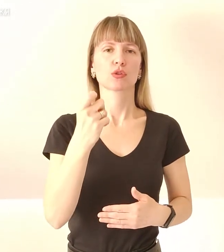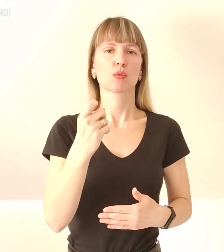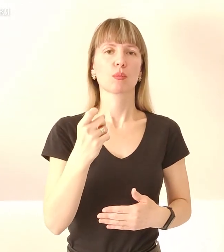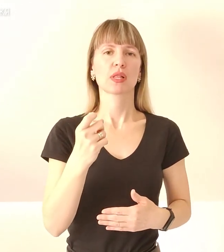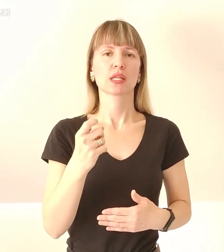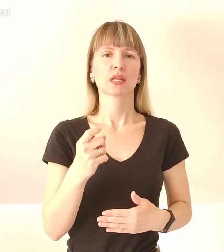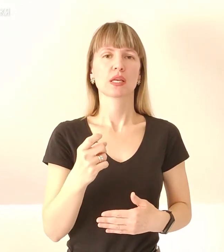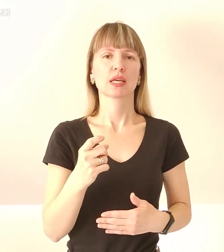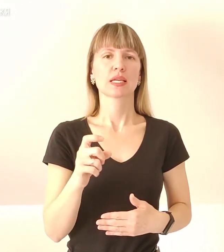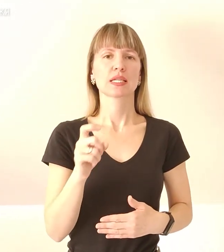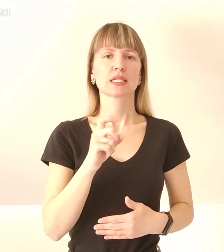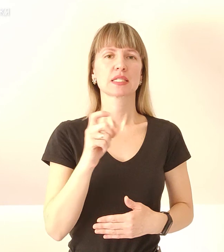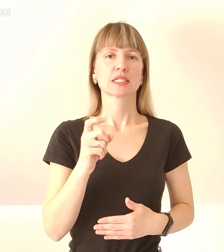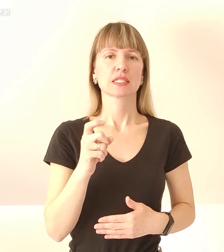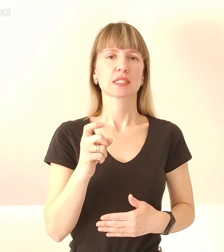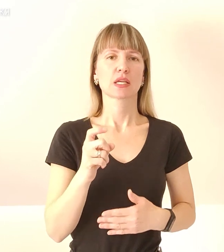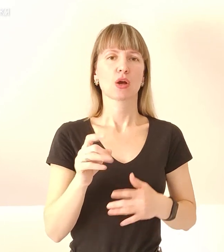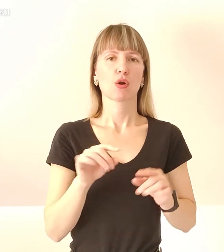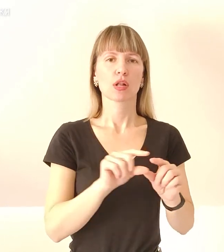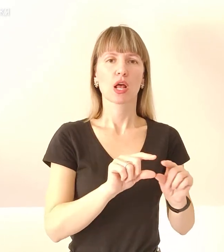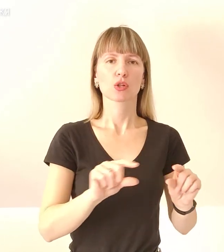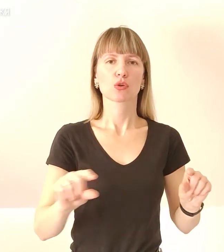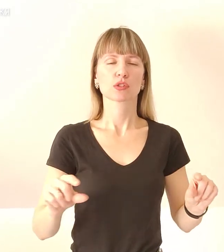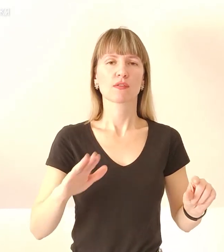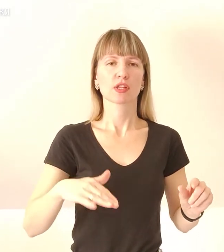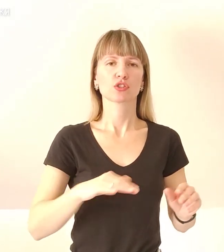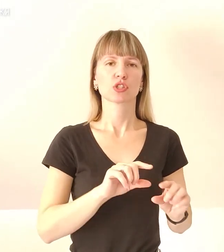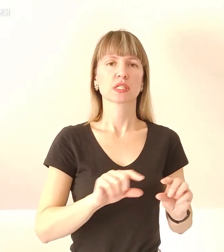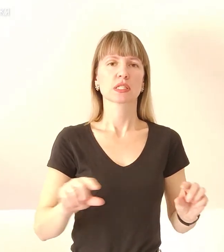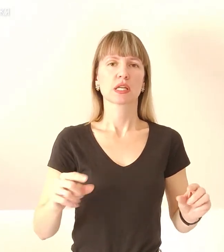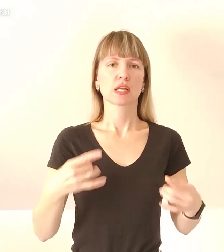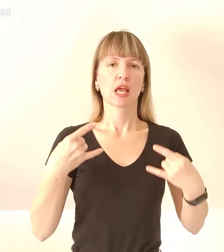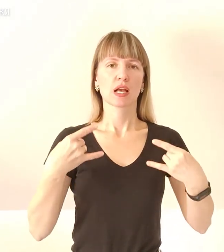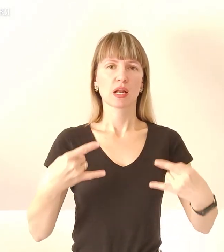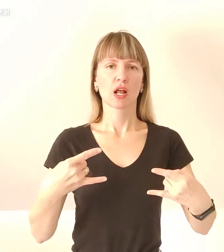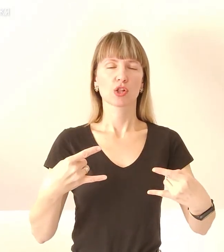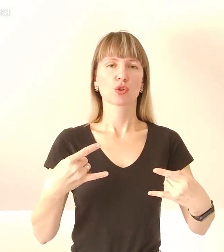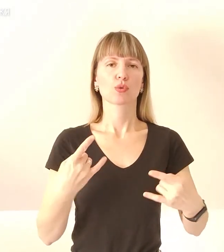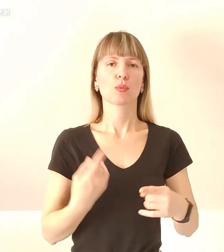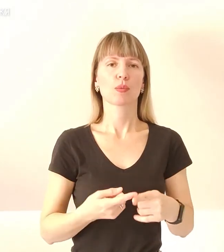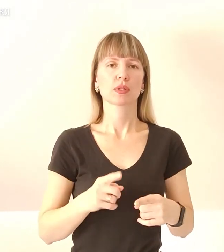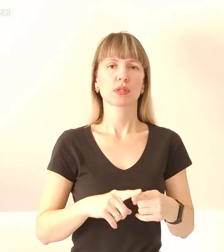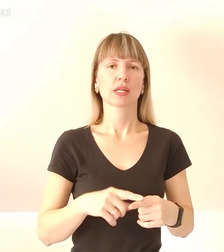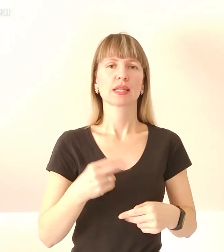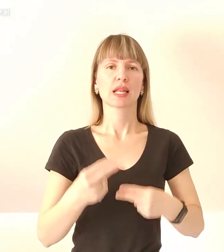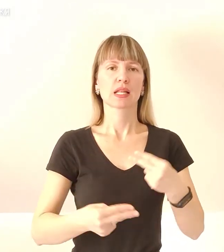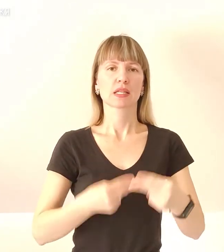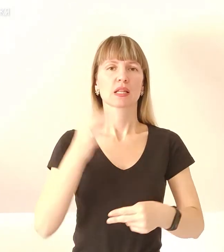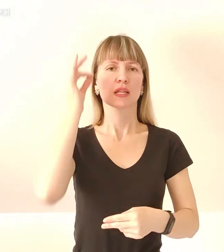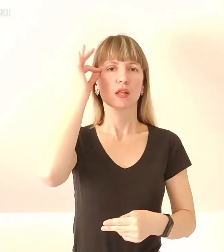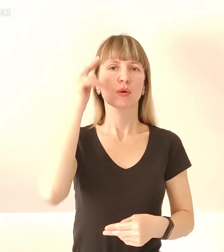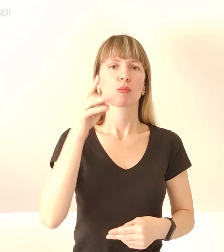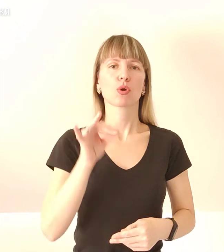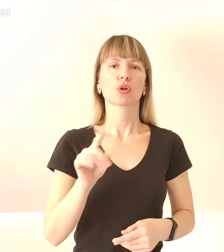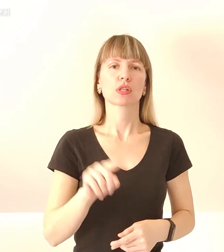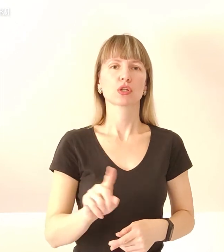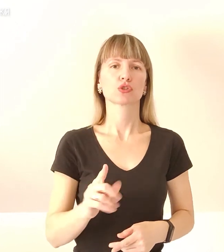з рухомим рядочком в нижній частині екрану. Отже, традиційно нагадуємо про те, що наші